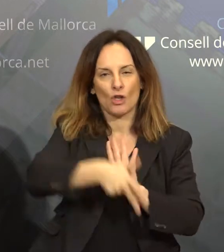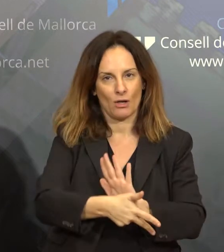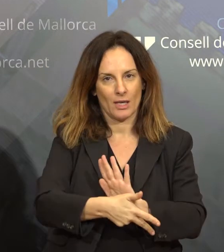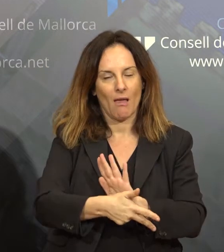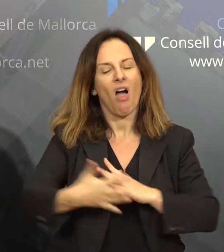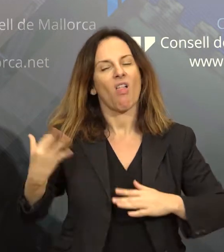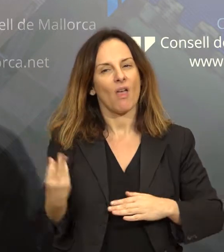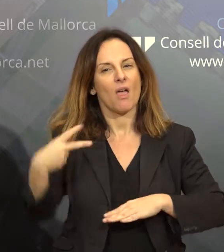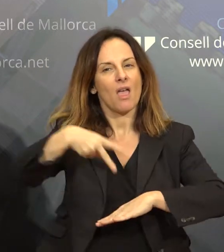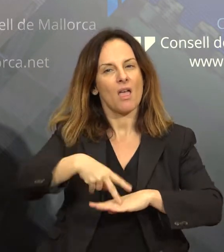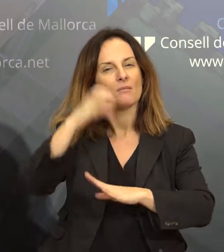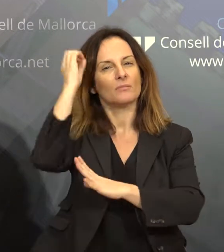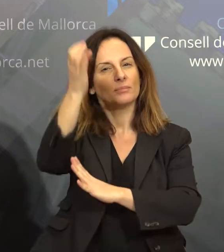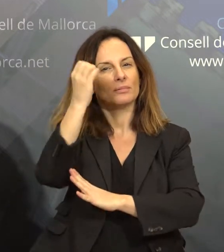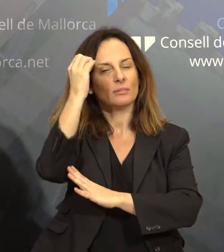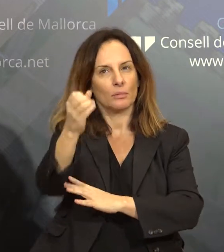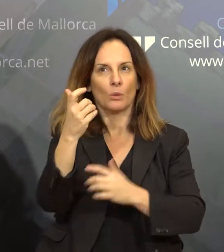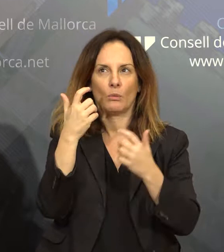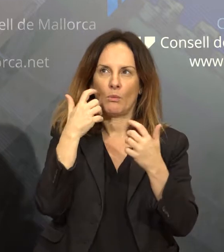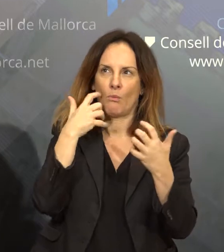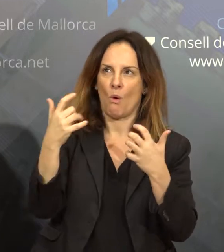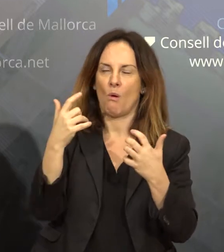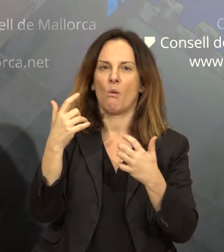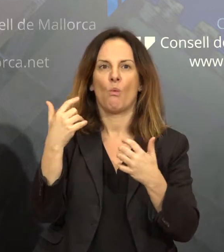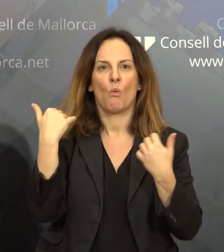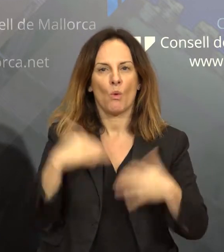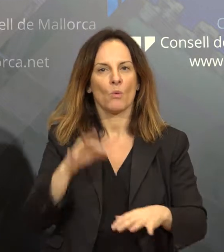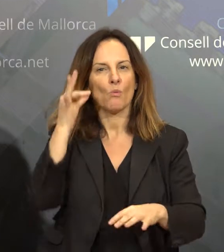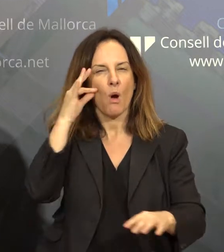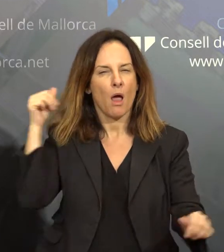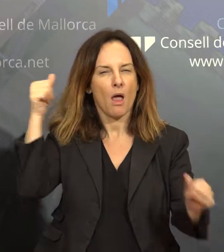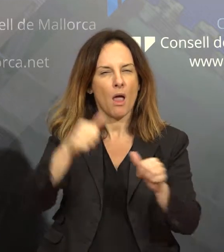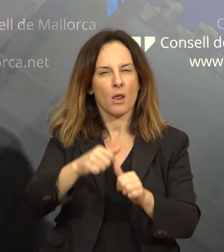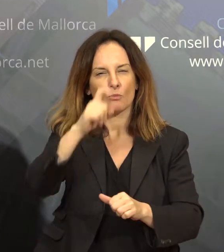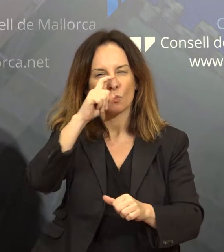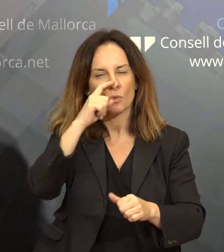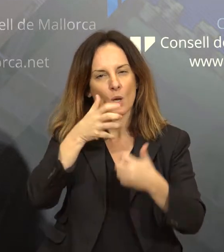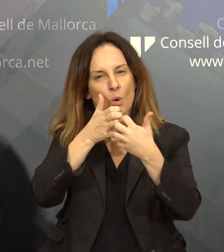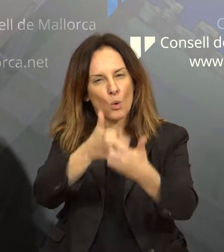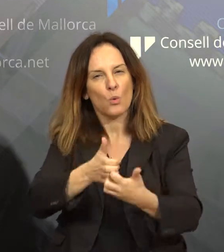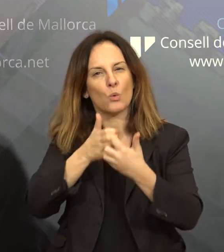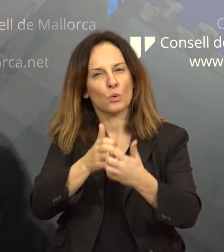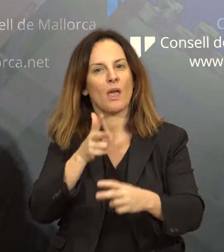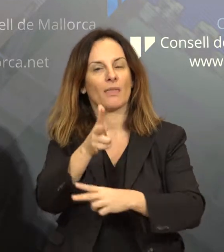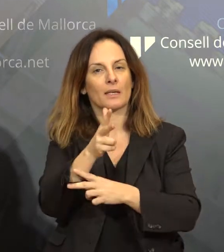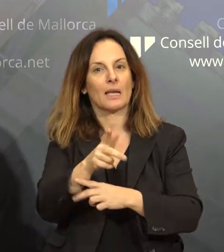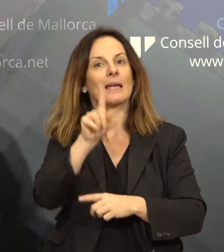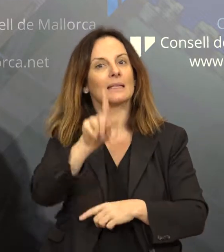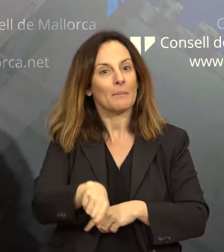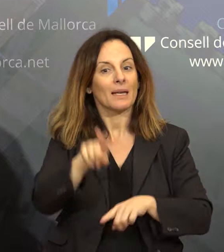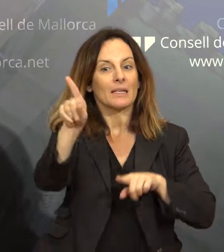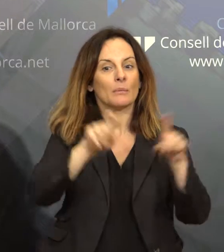llevan les dons de dons de les dons? I també hem escogit actrices joves